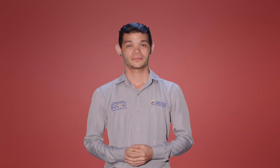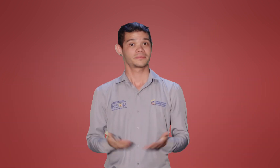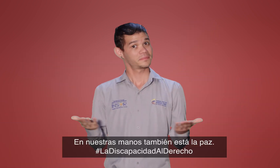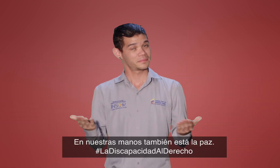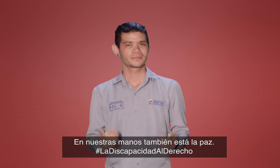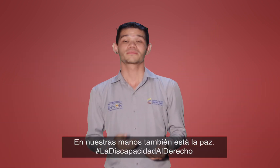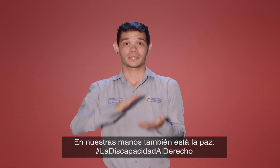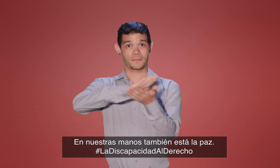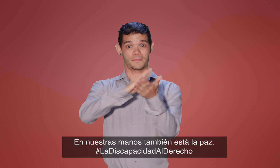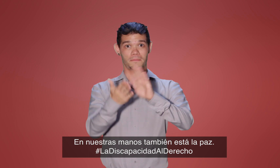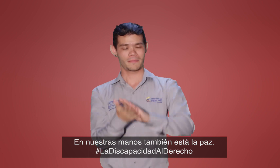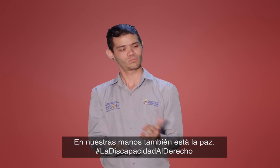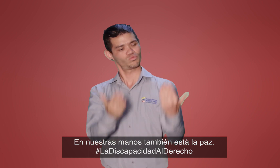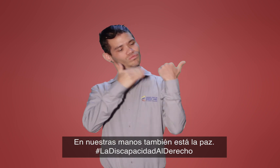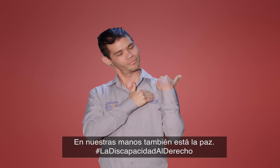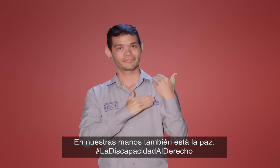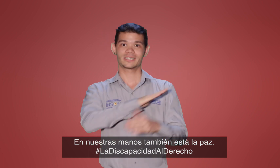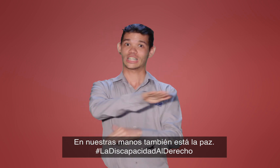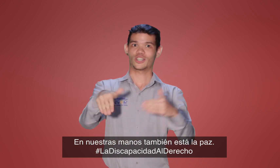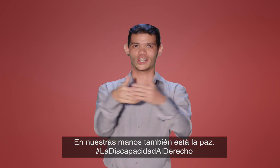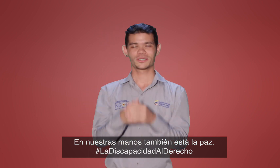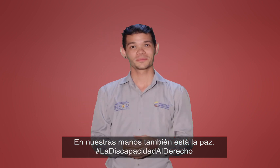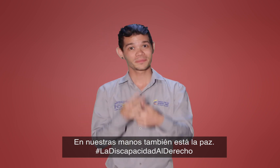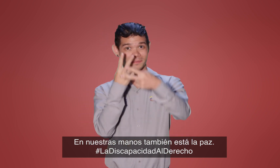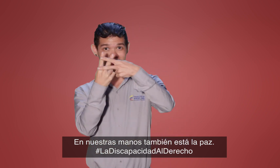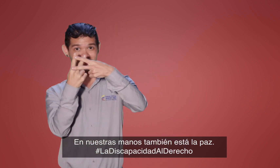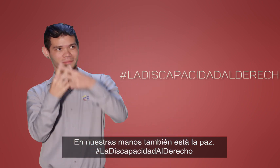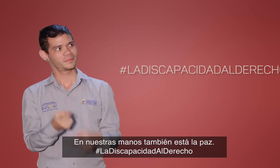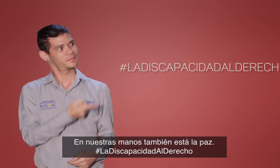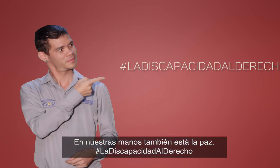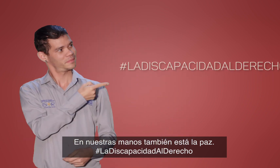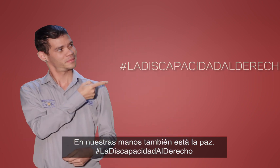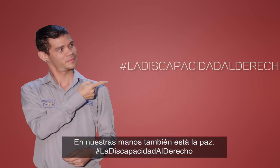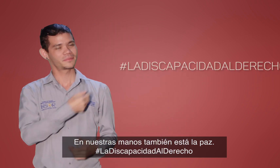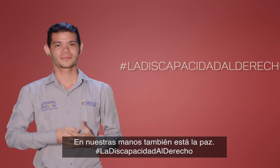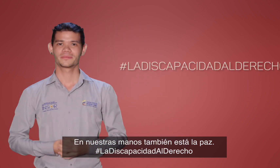En nuestras manos también está La Paz, numeral La Discapacidad al Derecho.